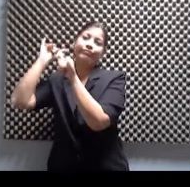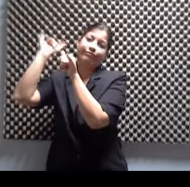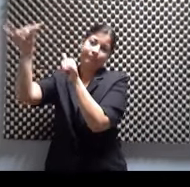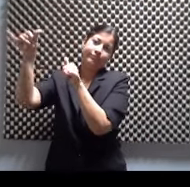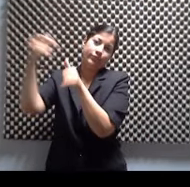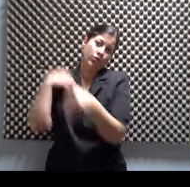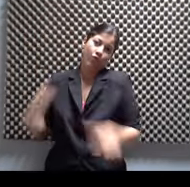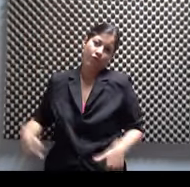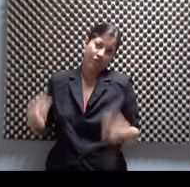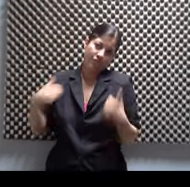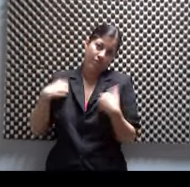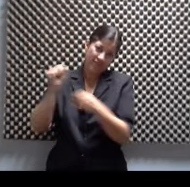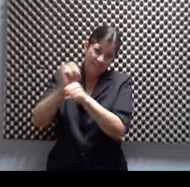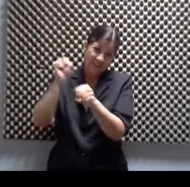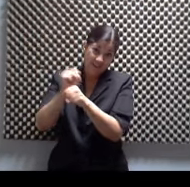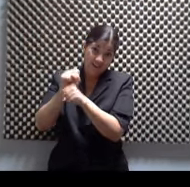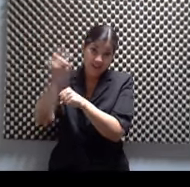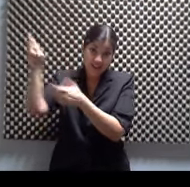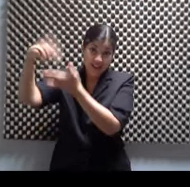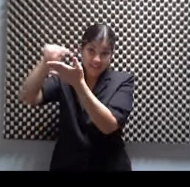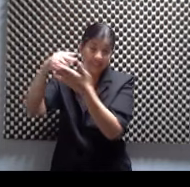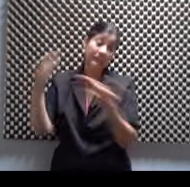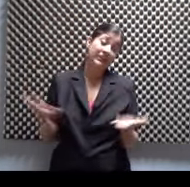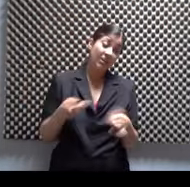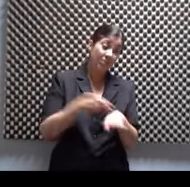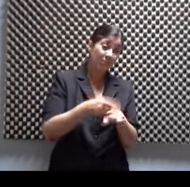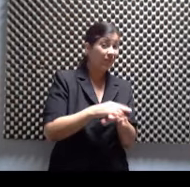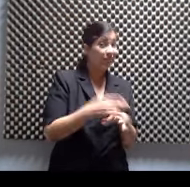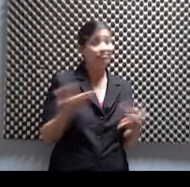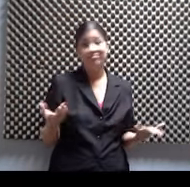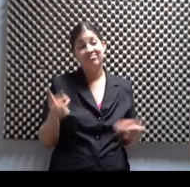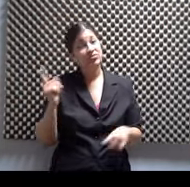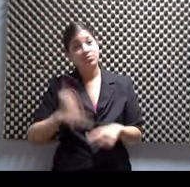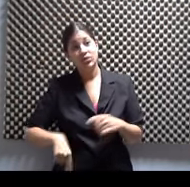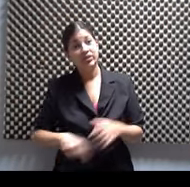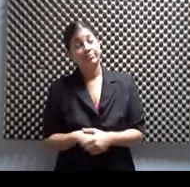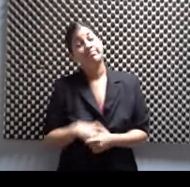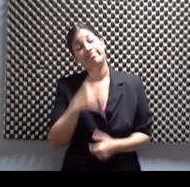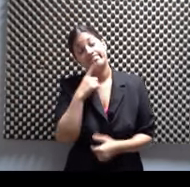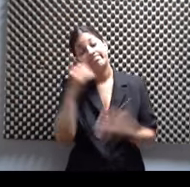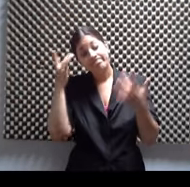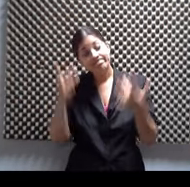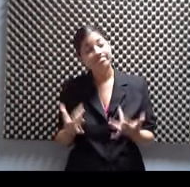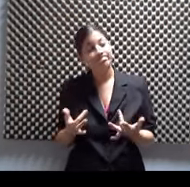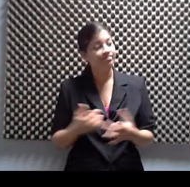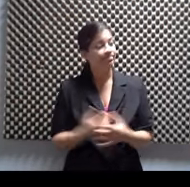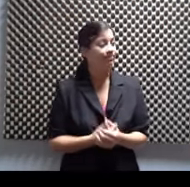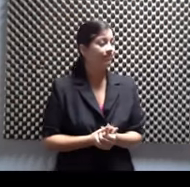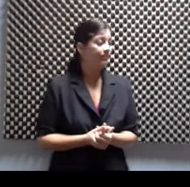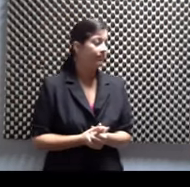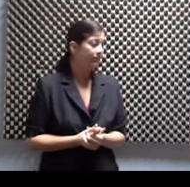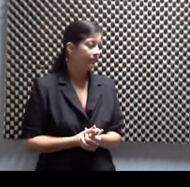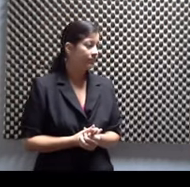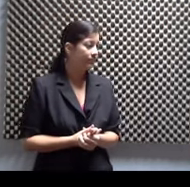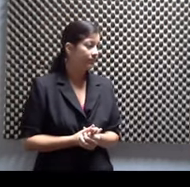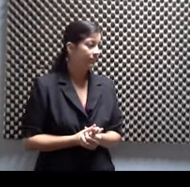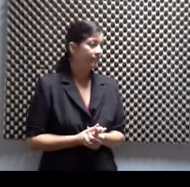danza allá afuera. Que lamentablemente aquí, pues, no se puede. Eso y es bien lamentable. Pero después que me danzador aquí te dice.